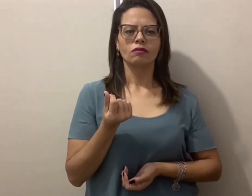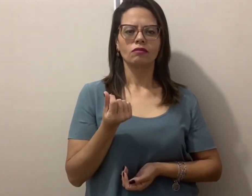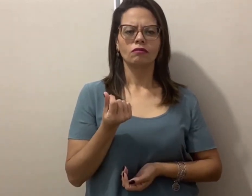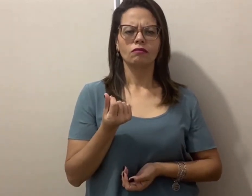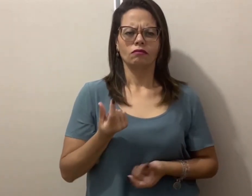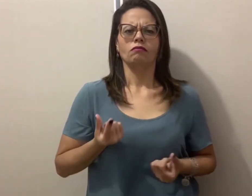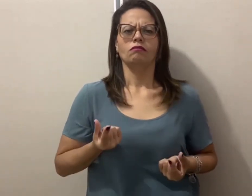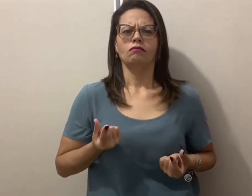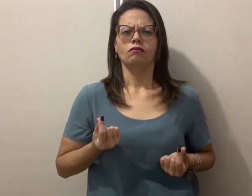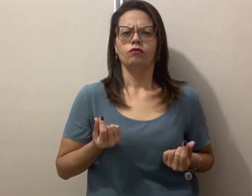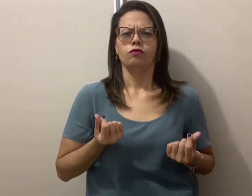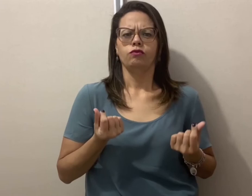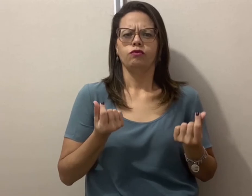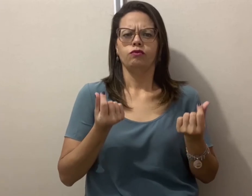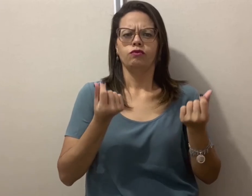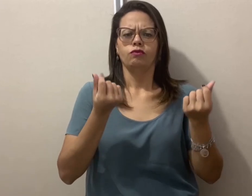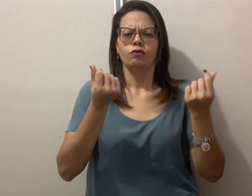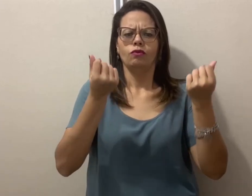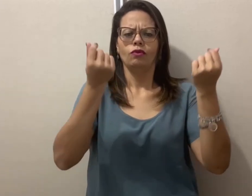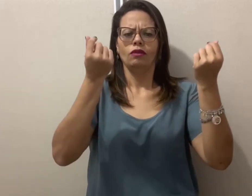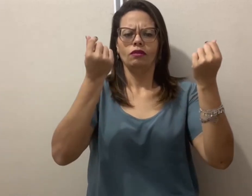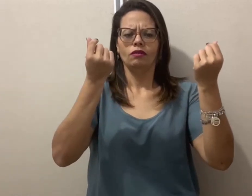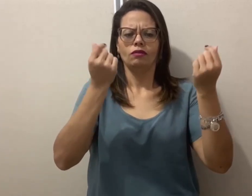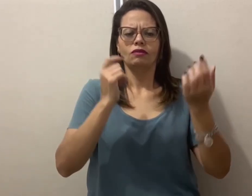Dinheiro. Rico.